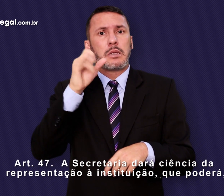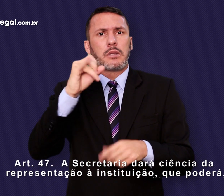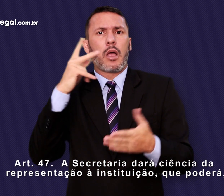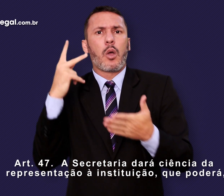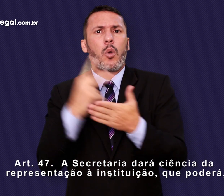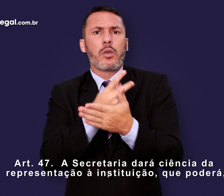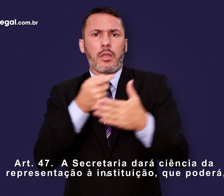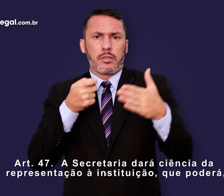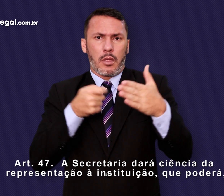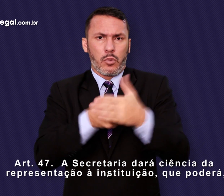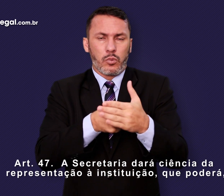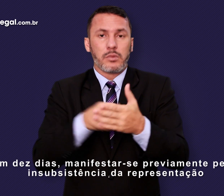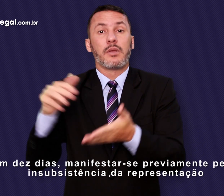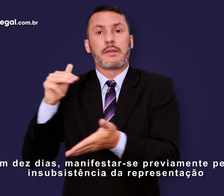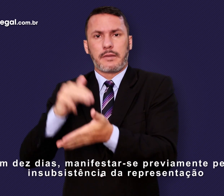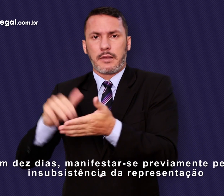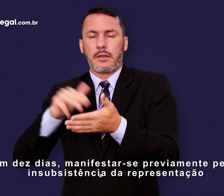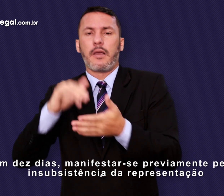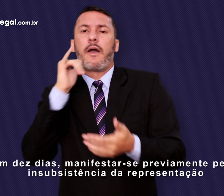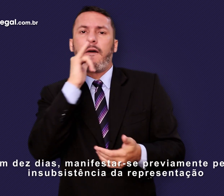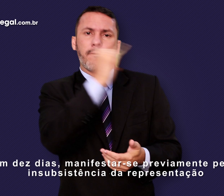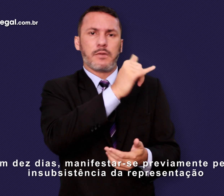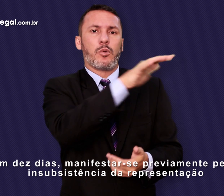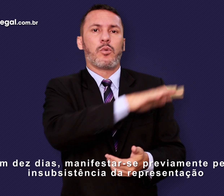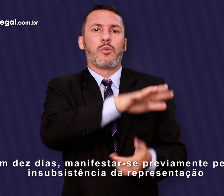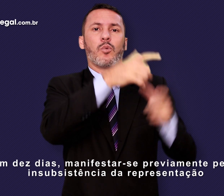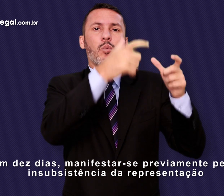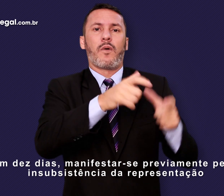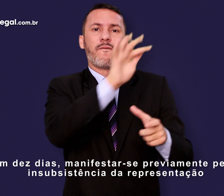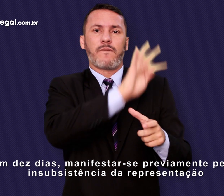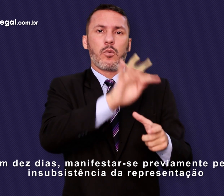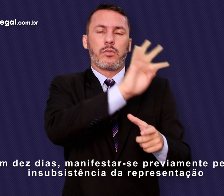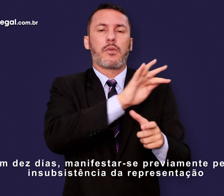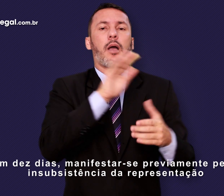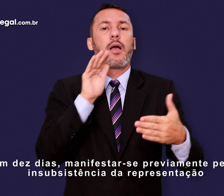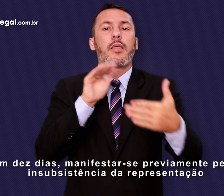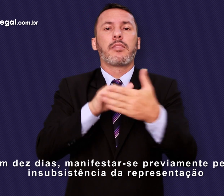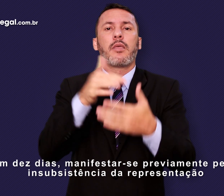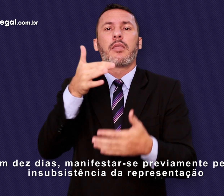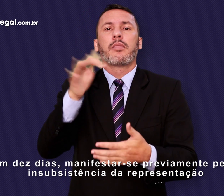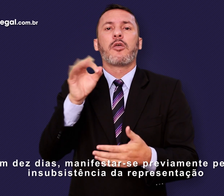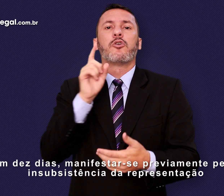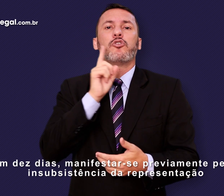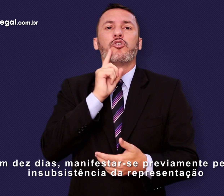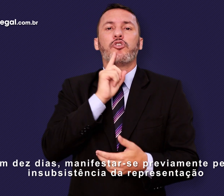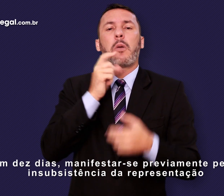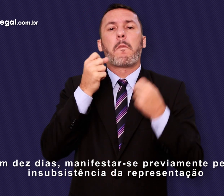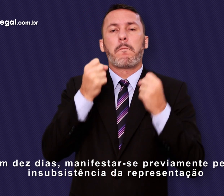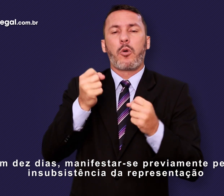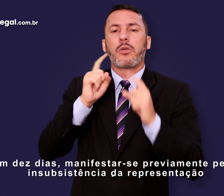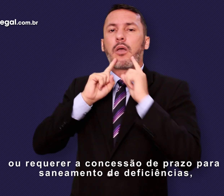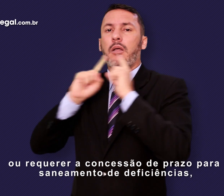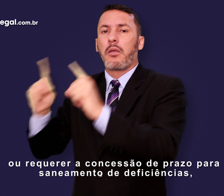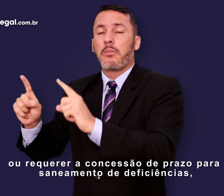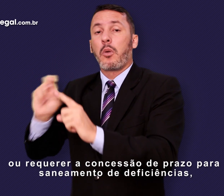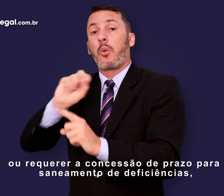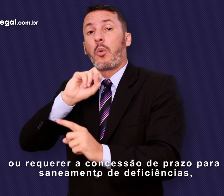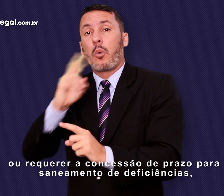instituição, que poderá, em dez dias, manifestar-se previamente pela insubsistência da representação ou requerer a